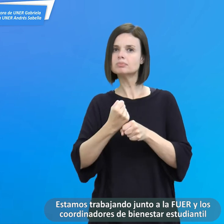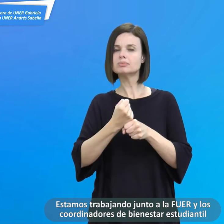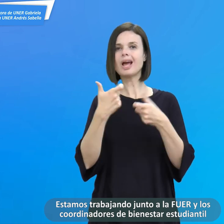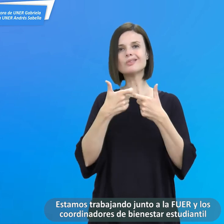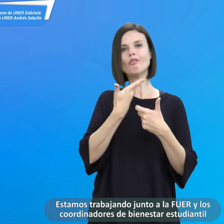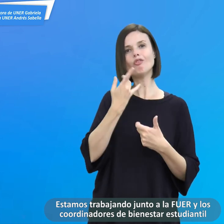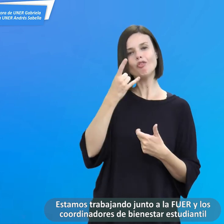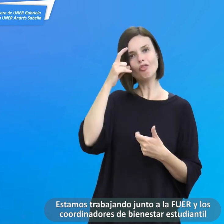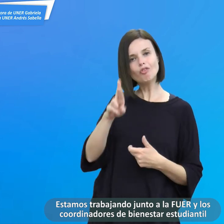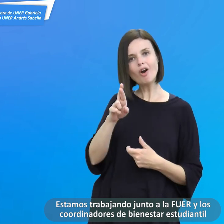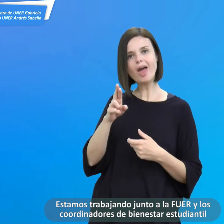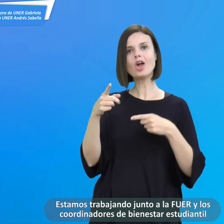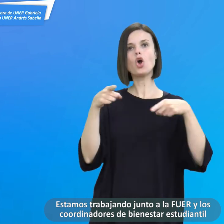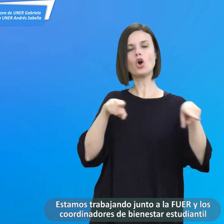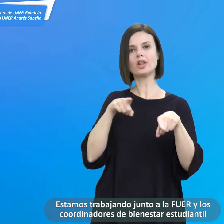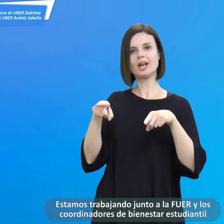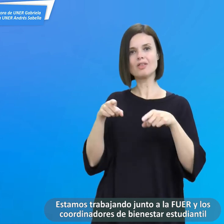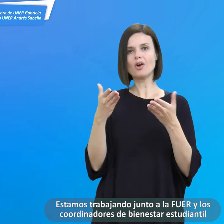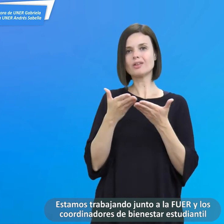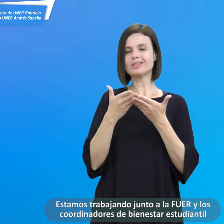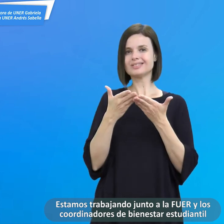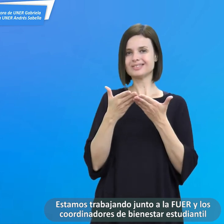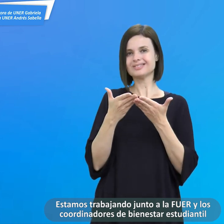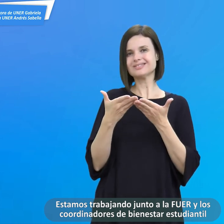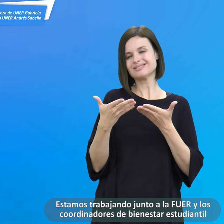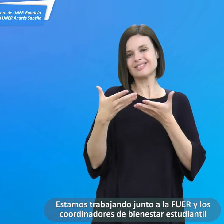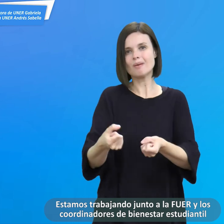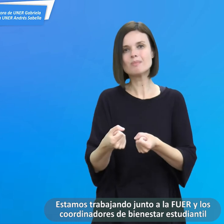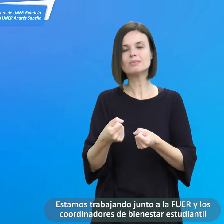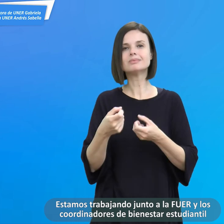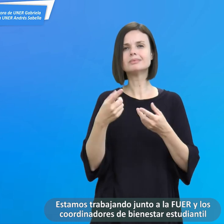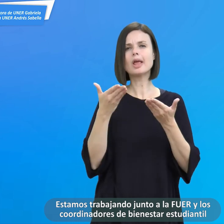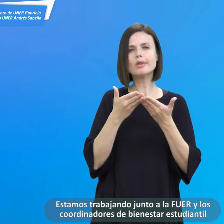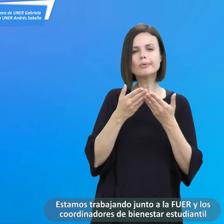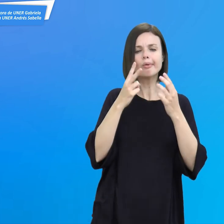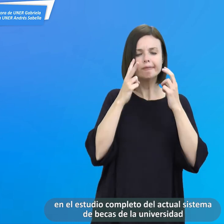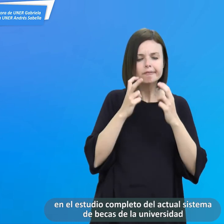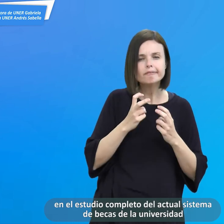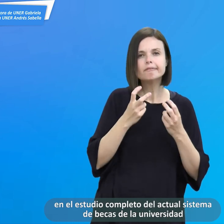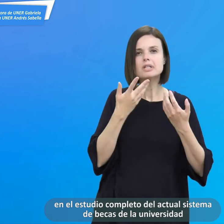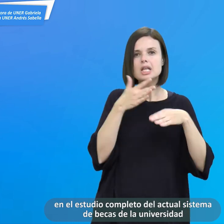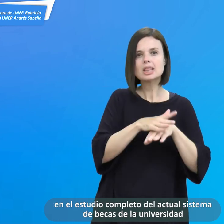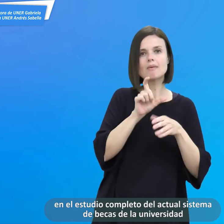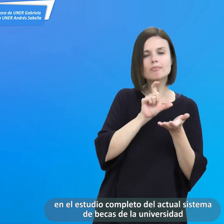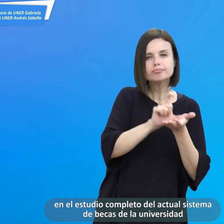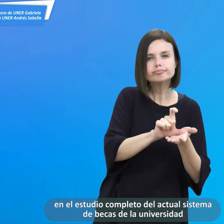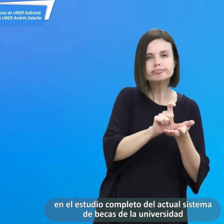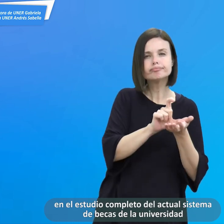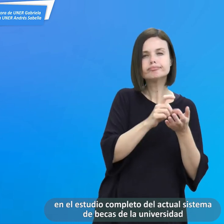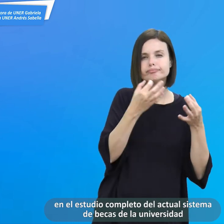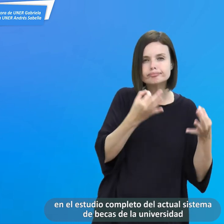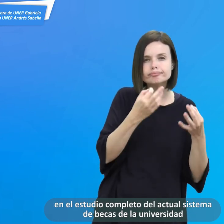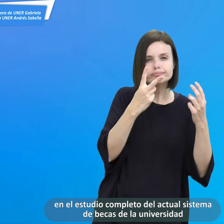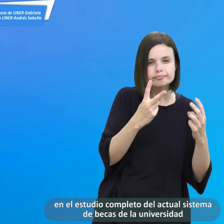Estamos trabajando junto a la Fuer y a los coordinadores de bienestar estudiantil en el estudio completo del